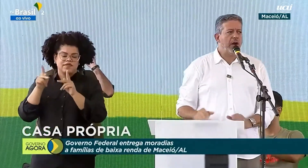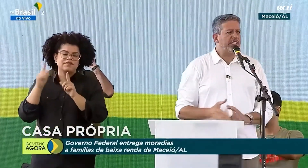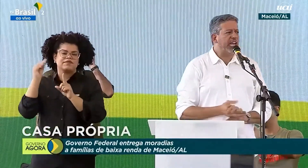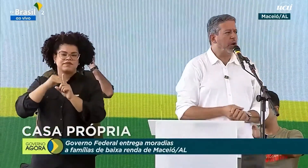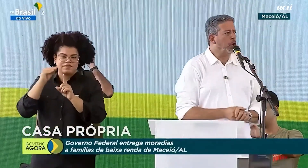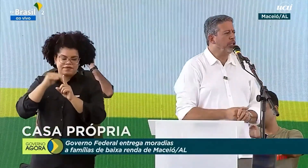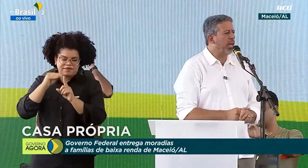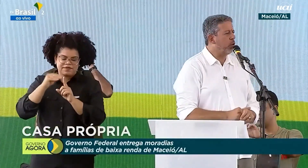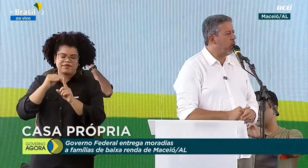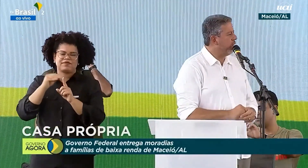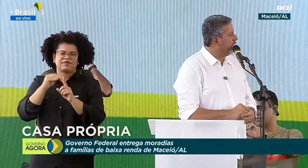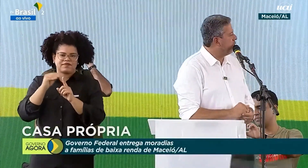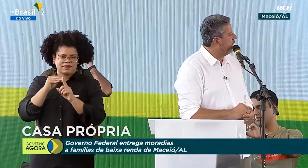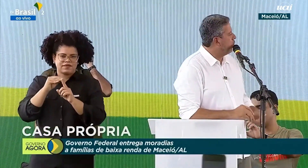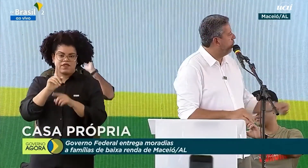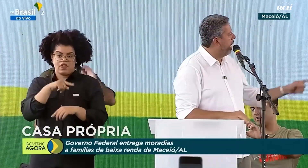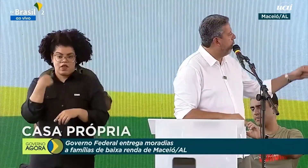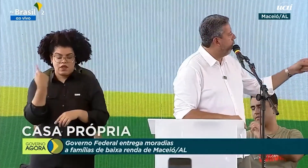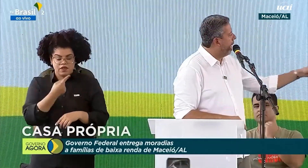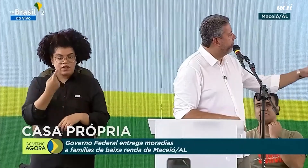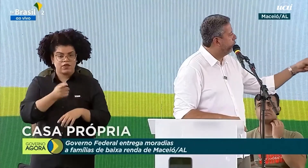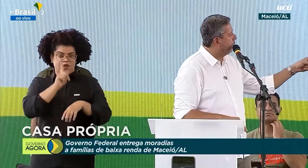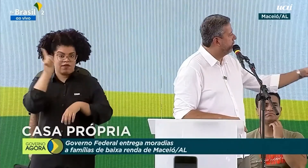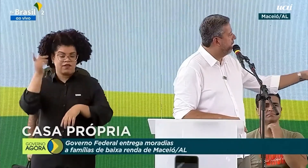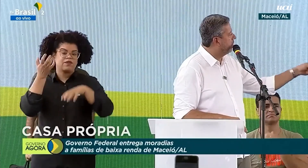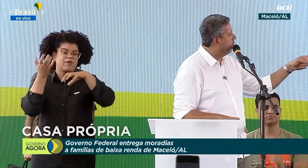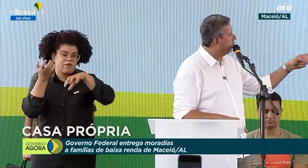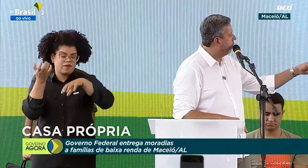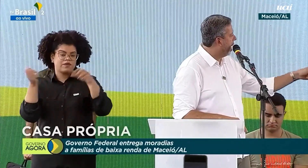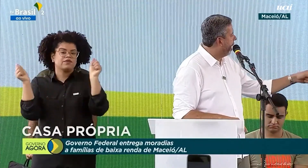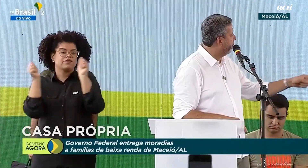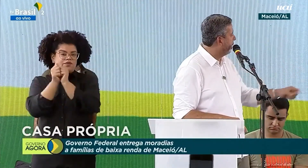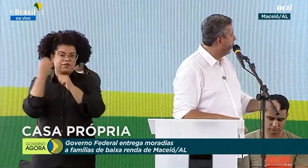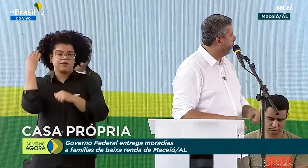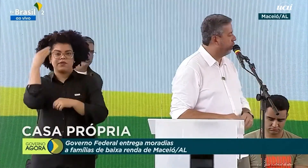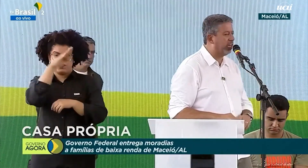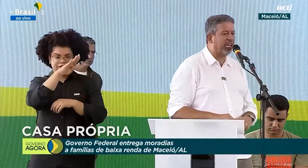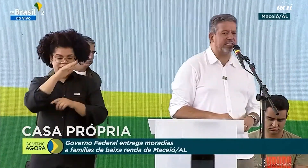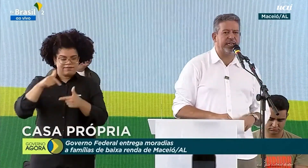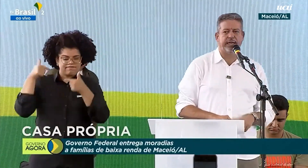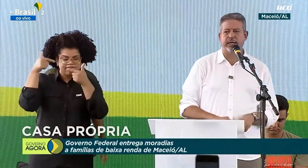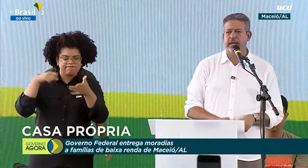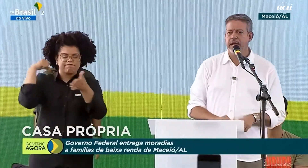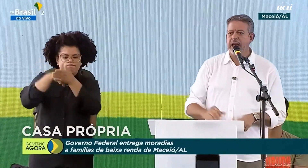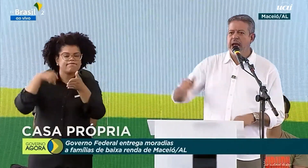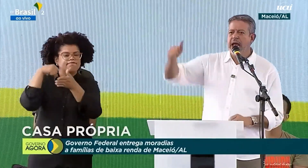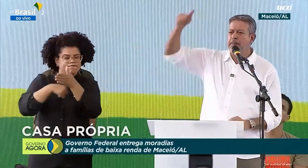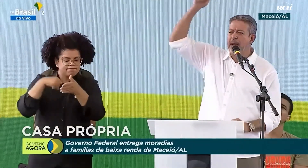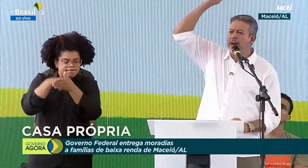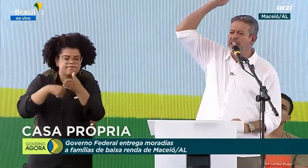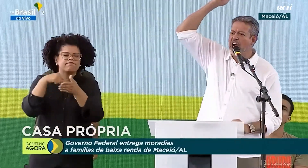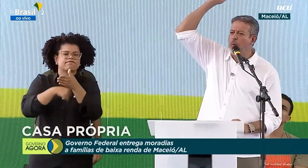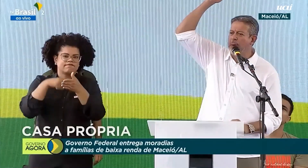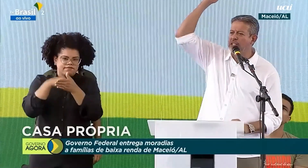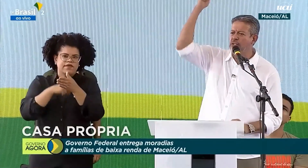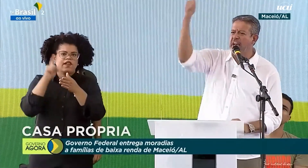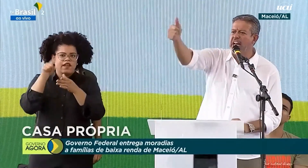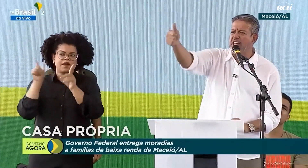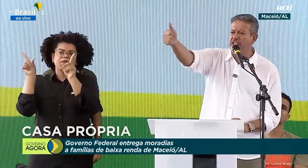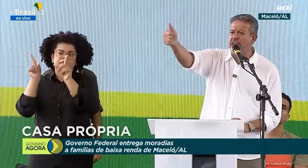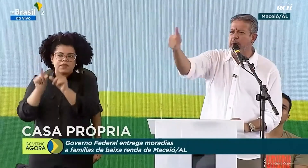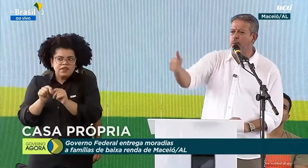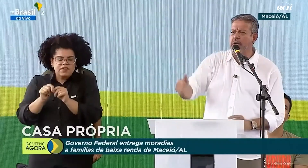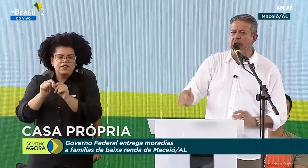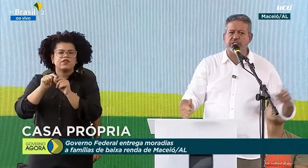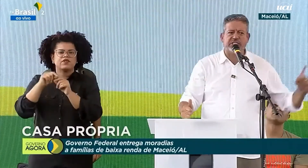A nossa luta no Congresso Nacional, ao lado do presidente Bolsonaro, o prefeito de JHC, é para baixar o preço